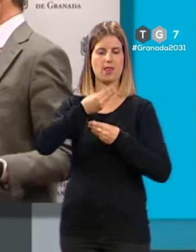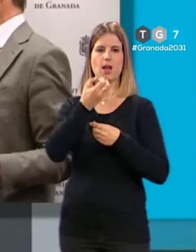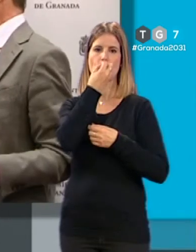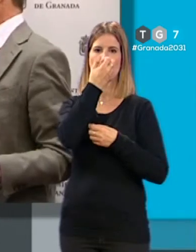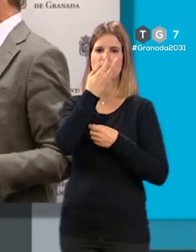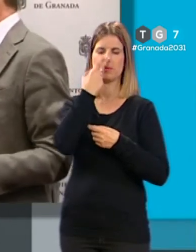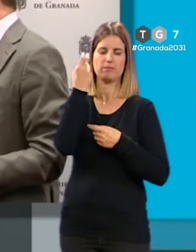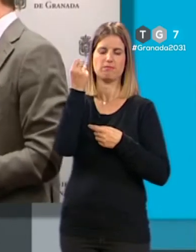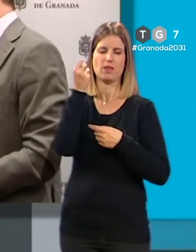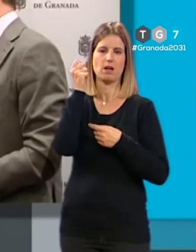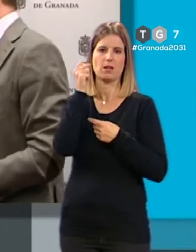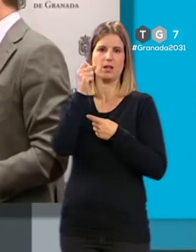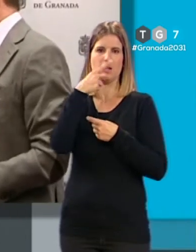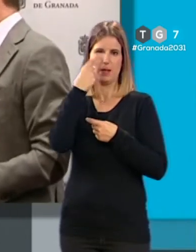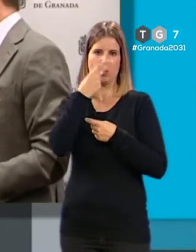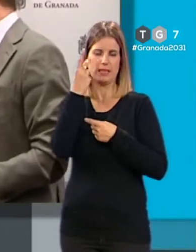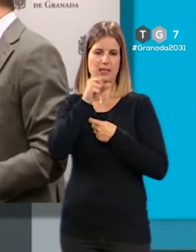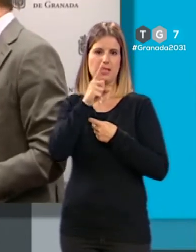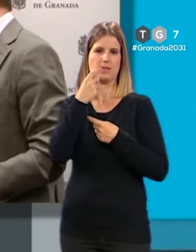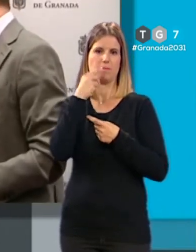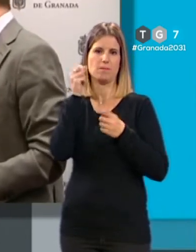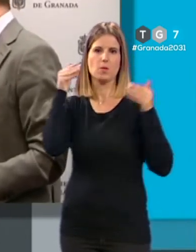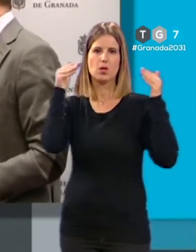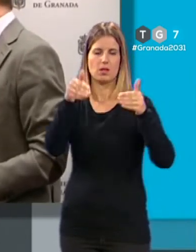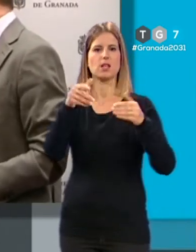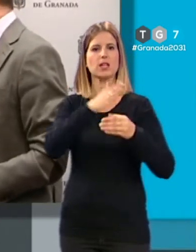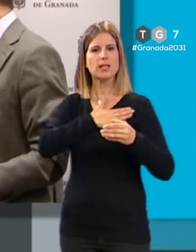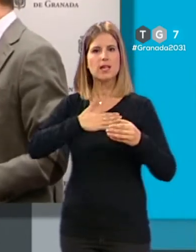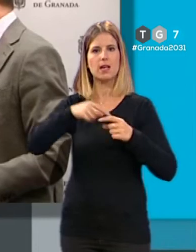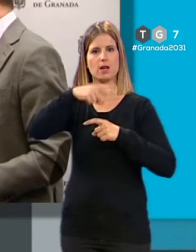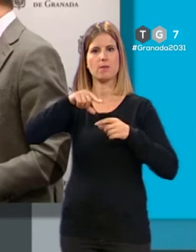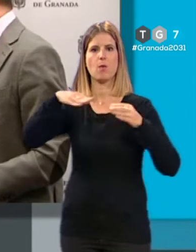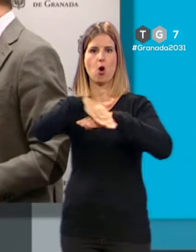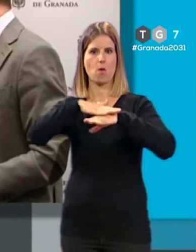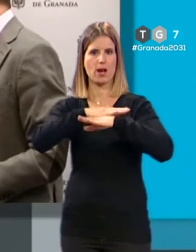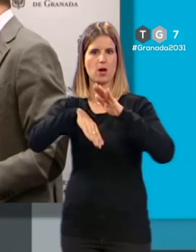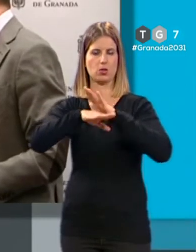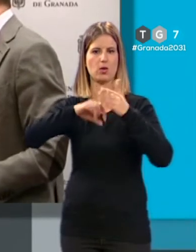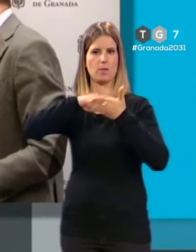no merecen su reflexión y valoración y que están por gobernar la ciudad y sacar proyectos adelante.